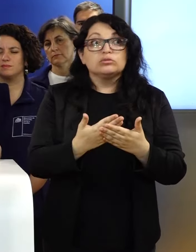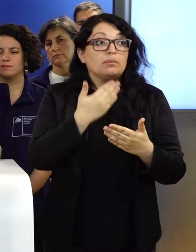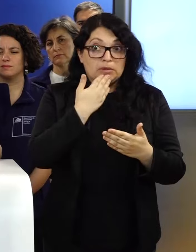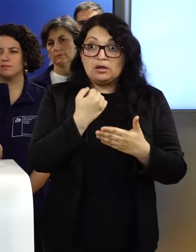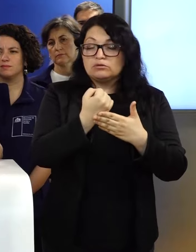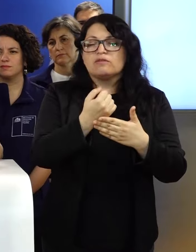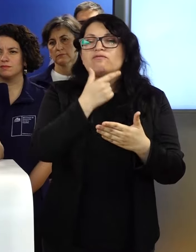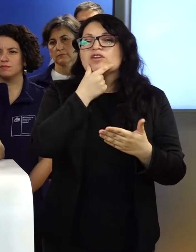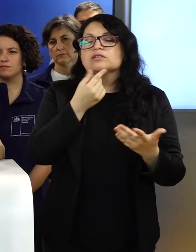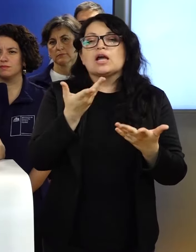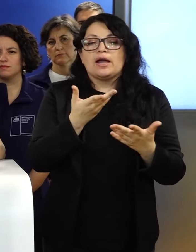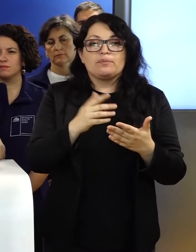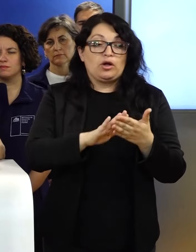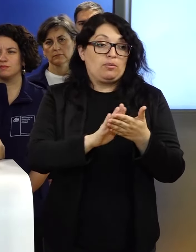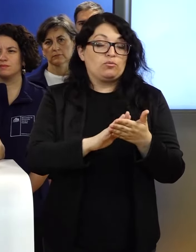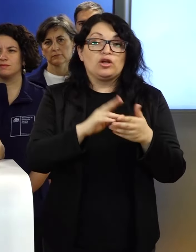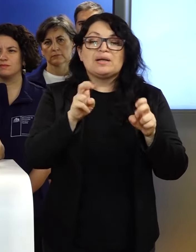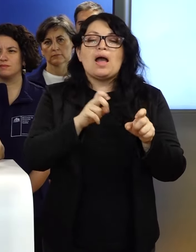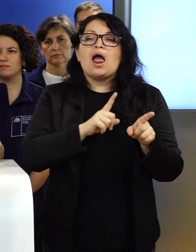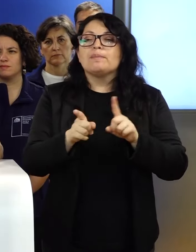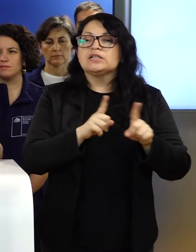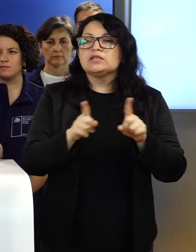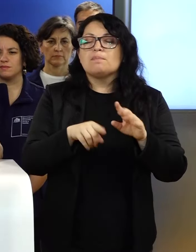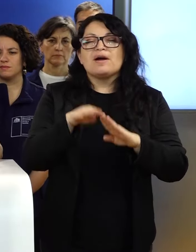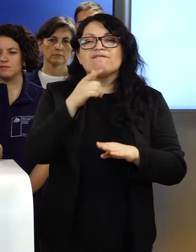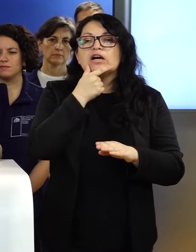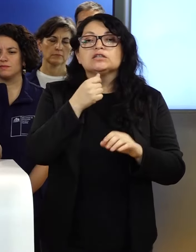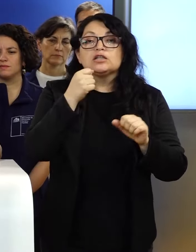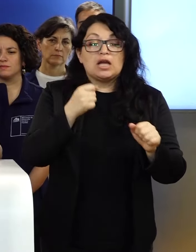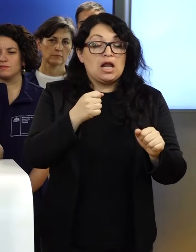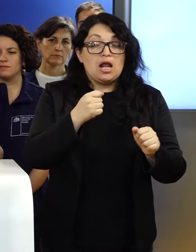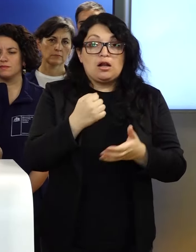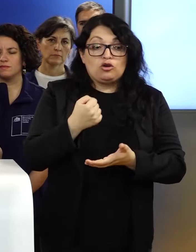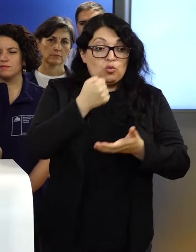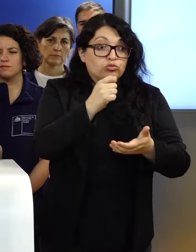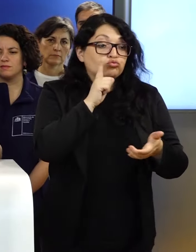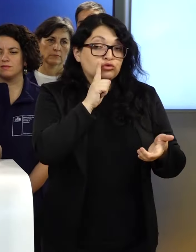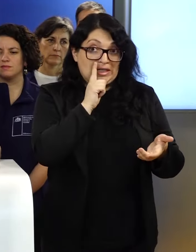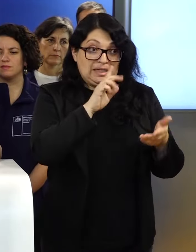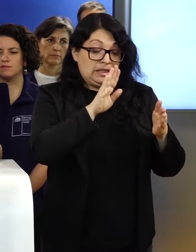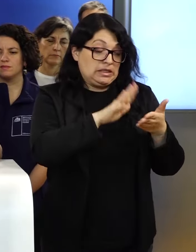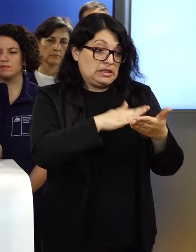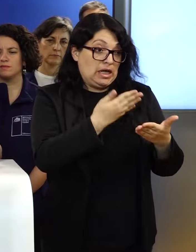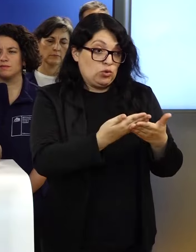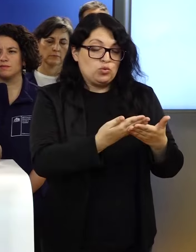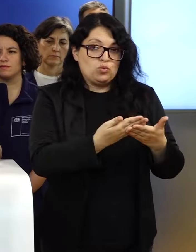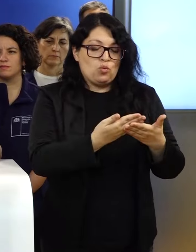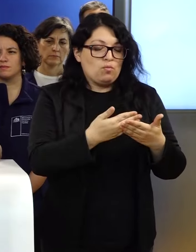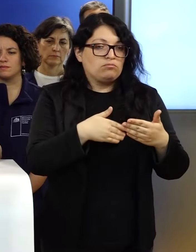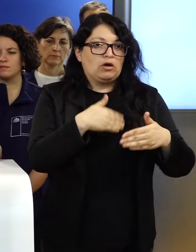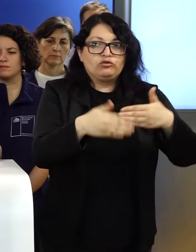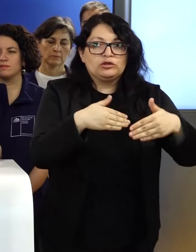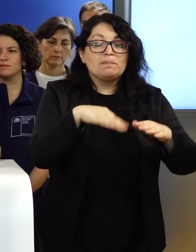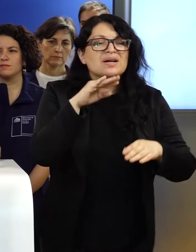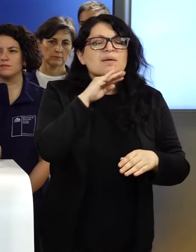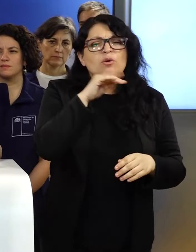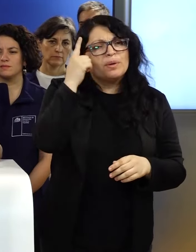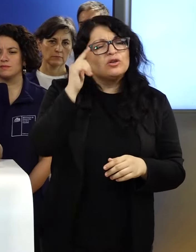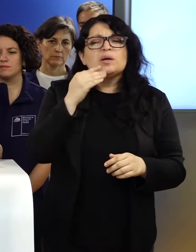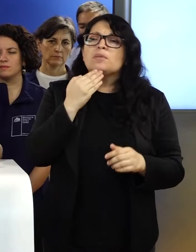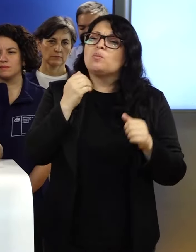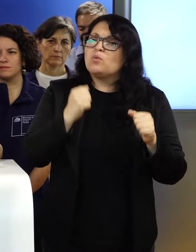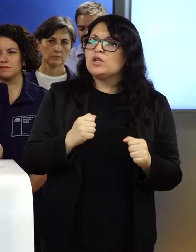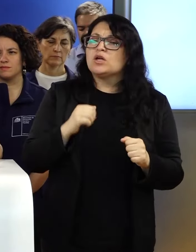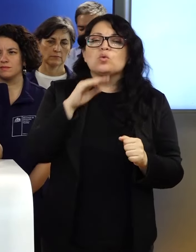primer lugar, flexibiliza administrativamente la ejecución de los recursos del sector salud, pero además le permite utilizar en red